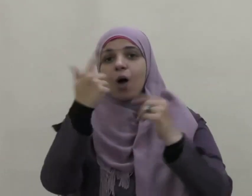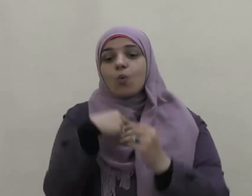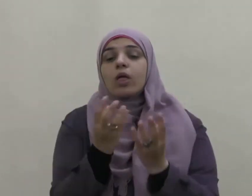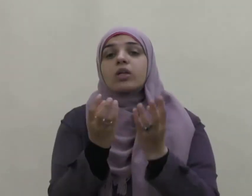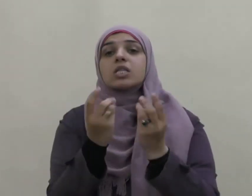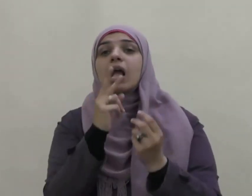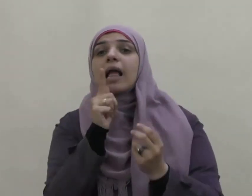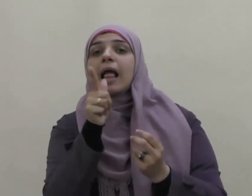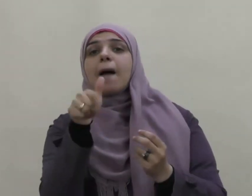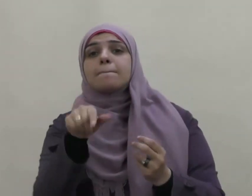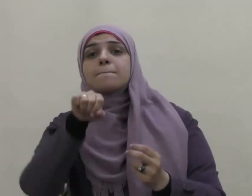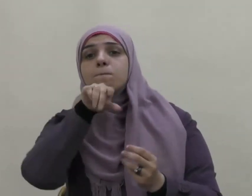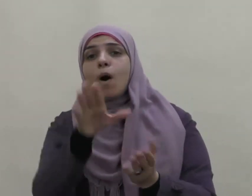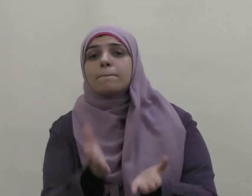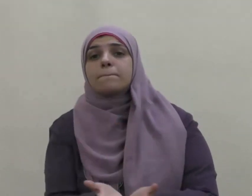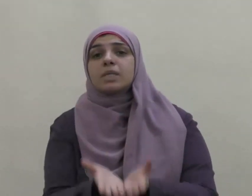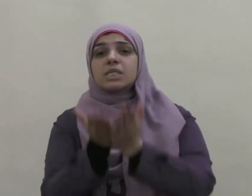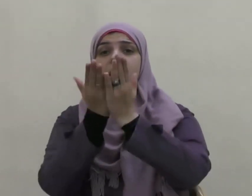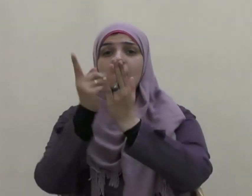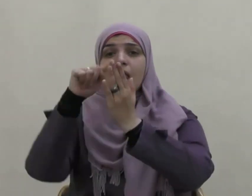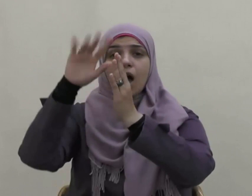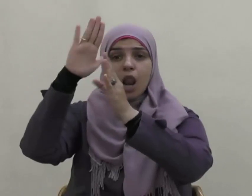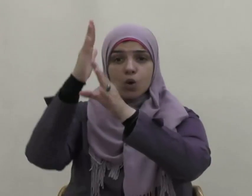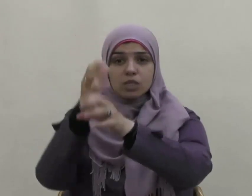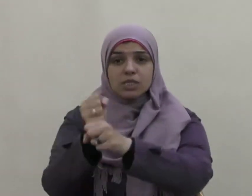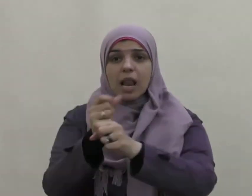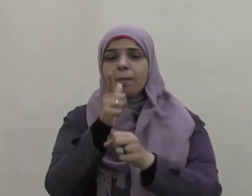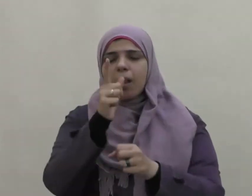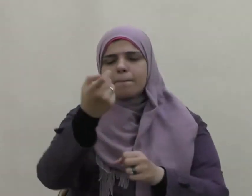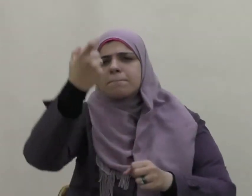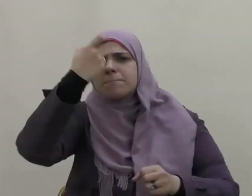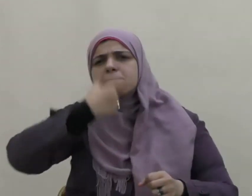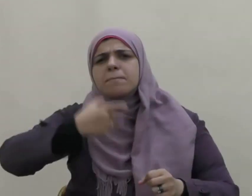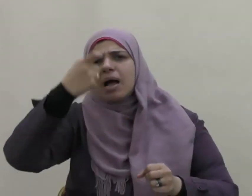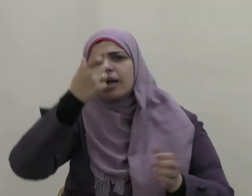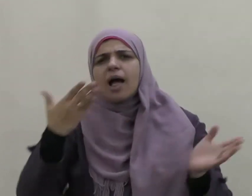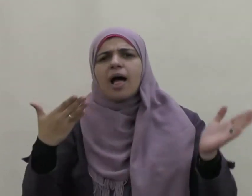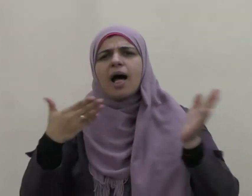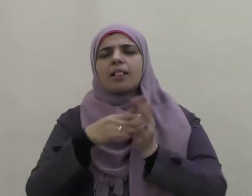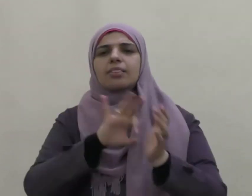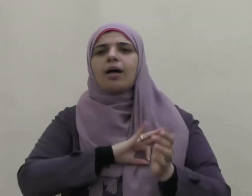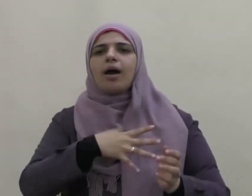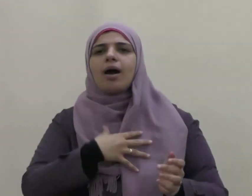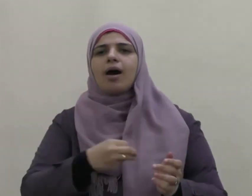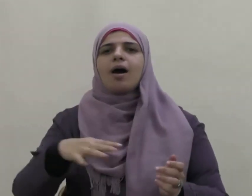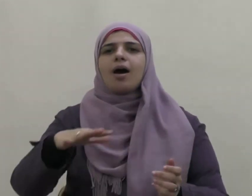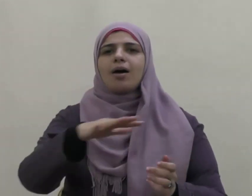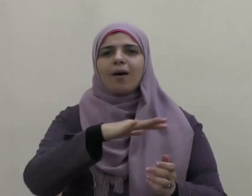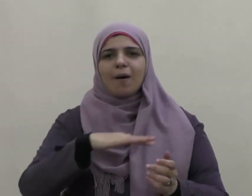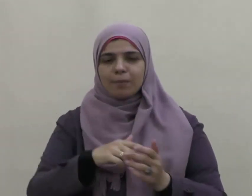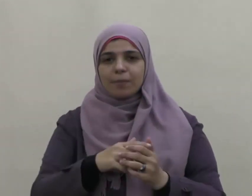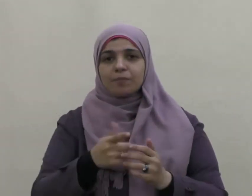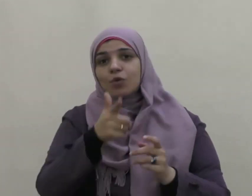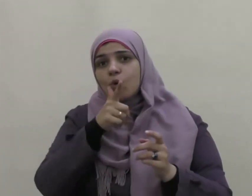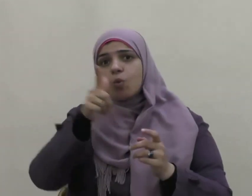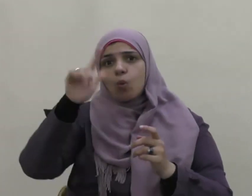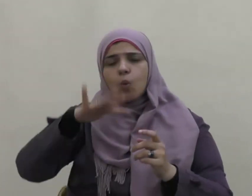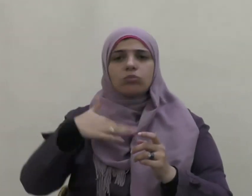صلى الله عليه وسلم بكى حتى أرحمه وبلغ من توقيرهم النبي